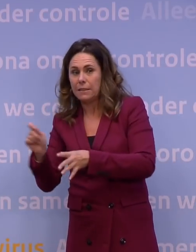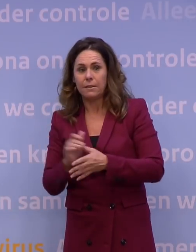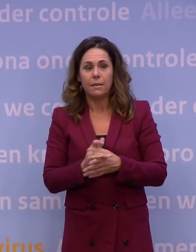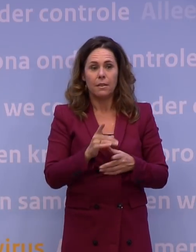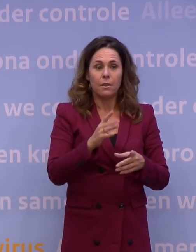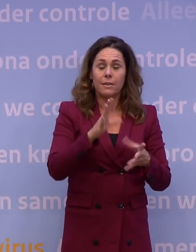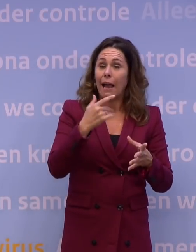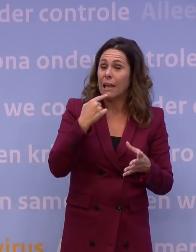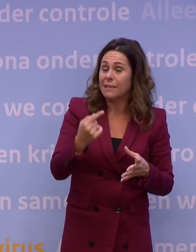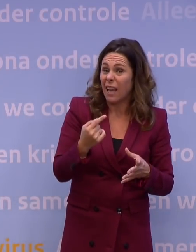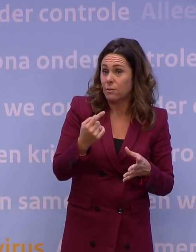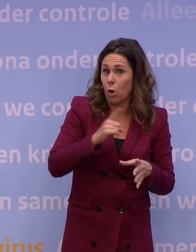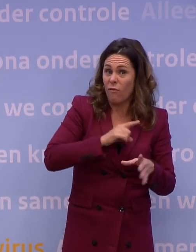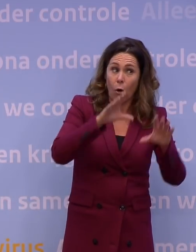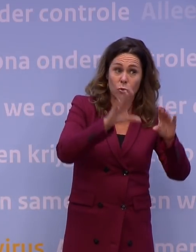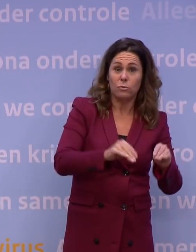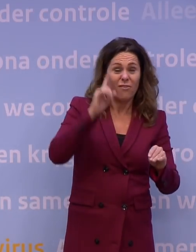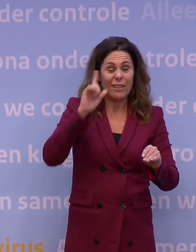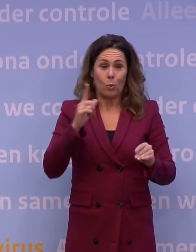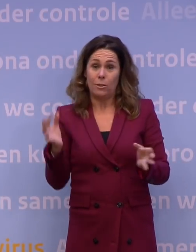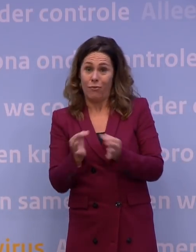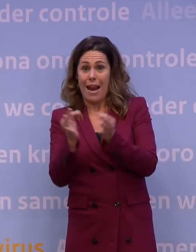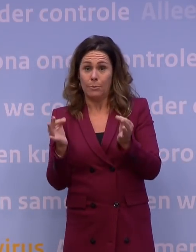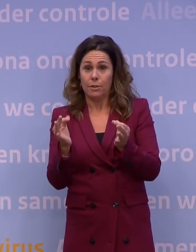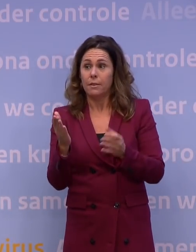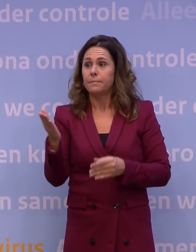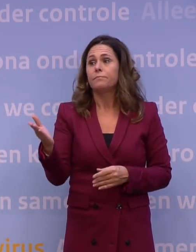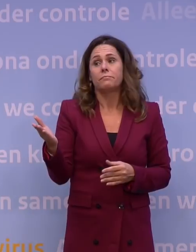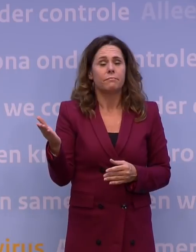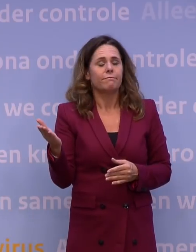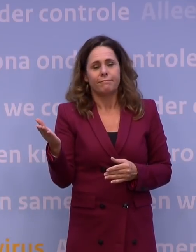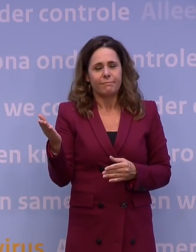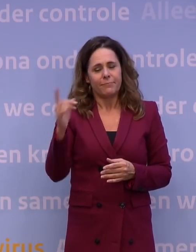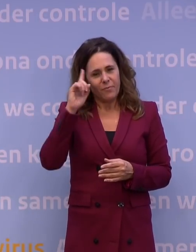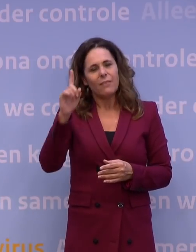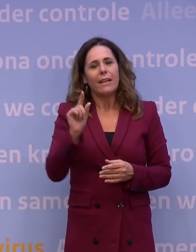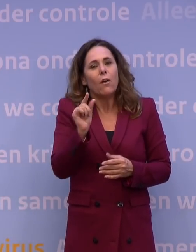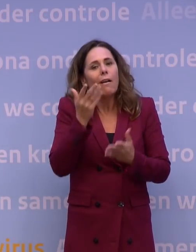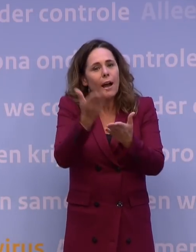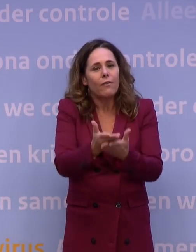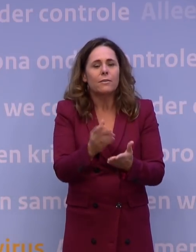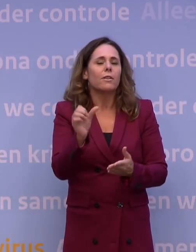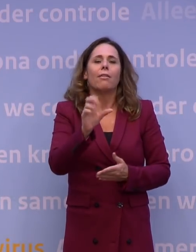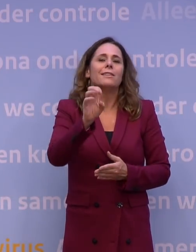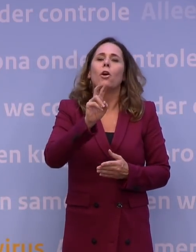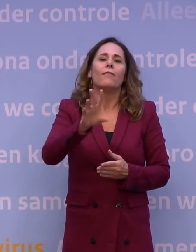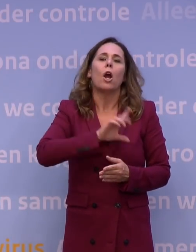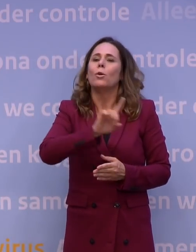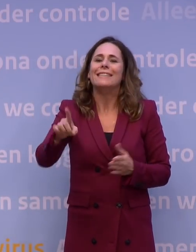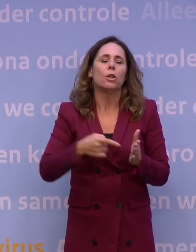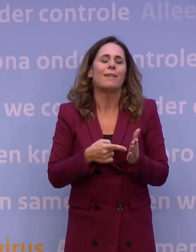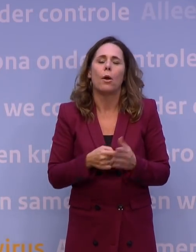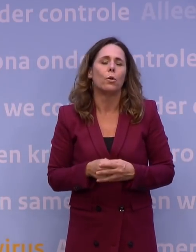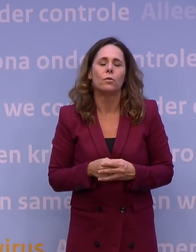het niet, dan schaadt het niet. Het is iets meer, want we weten dat het enige effect heeft, anders zou het namelijk in het openbaar vervoer niet gebruikt worden, dus in het openbaar vervoer,